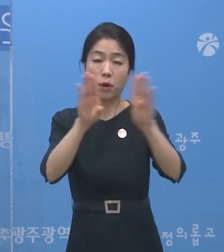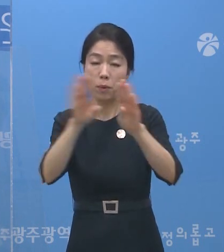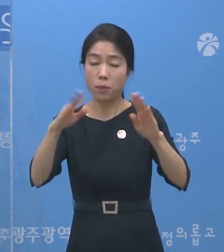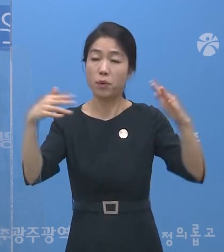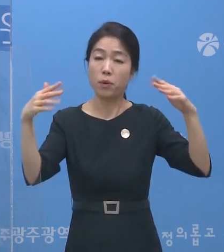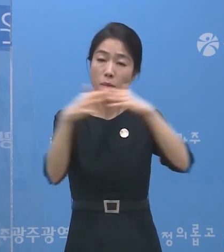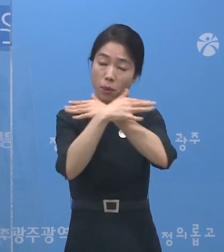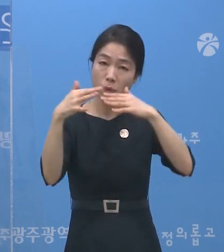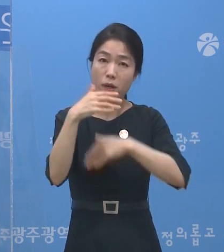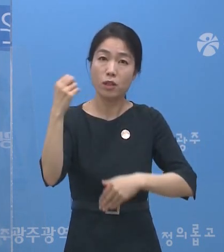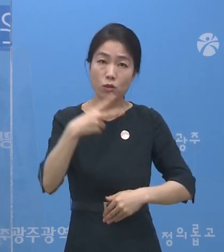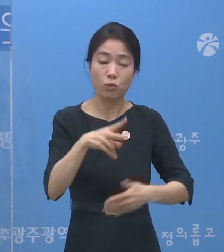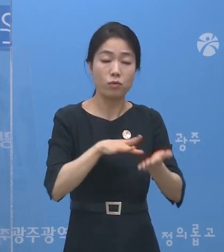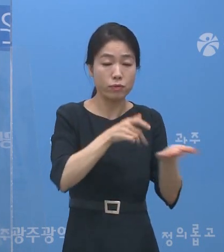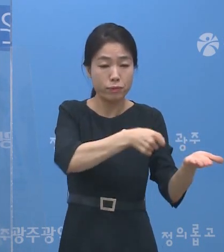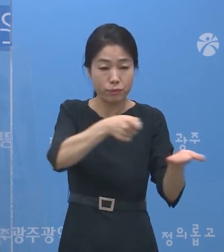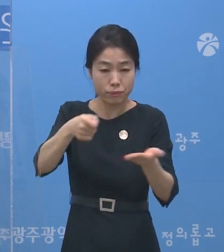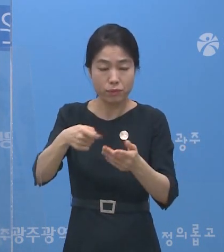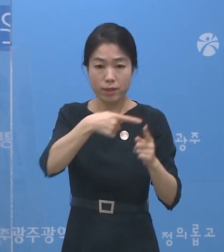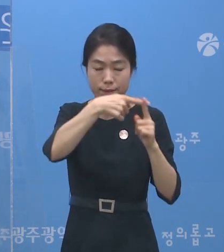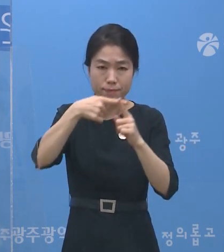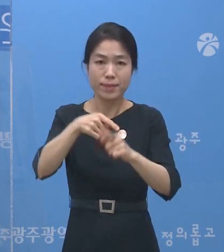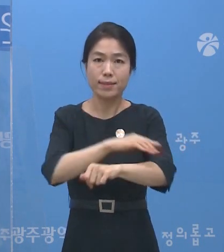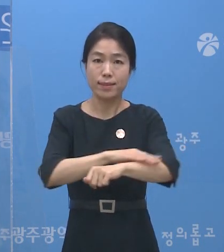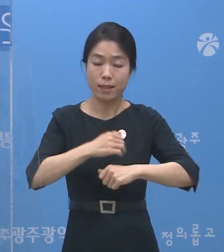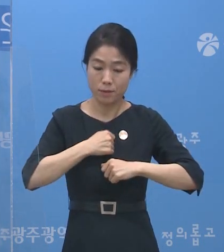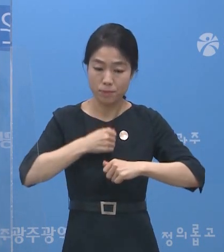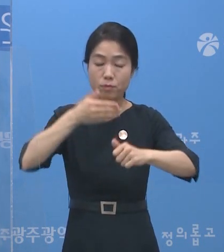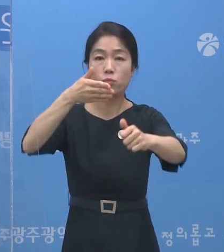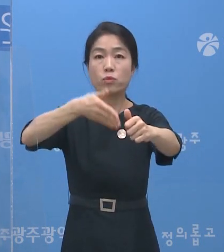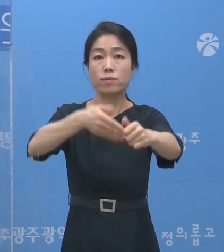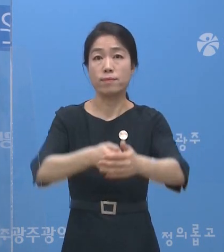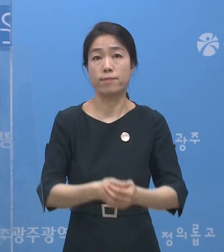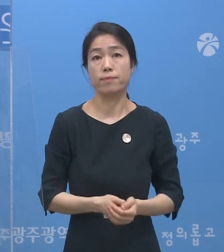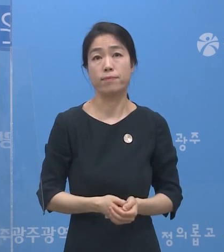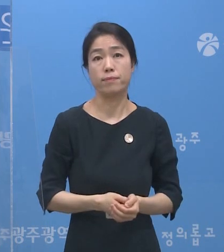의무방역수칙을 철저히 지켜주시기 바랍니다.